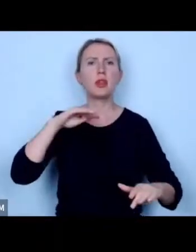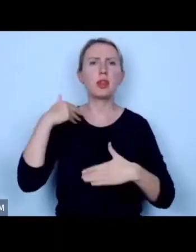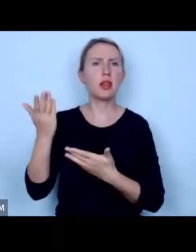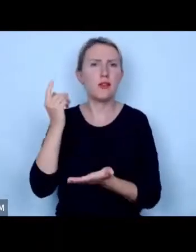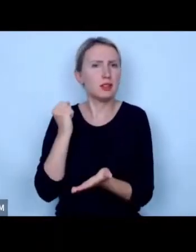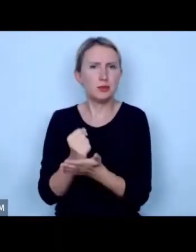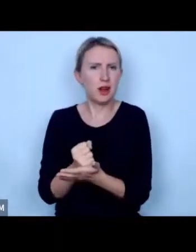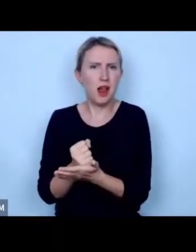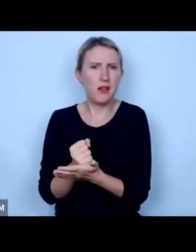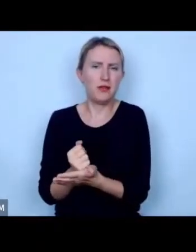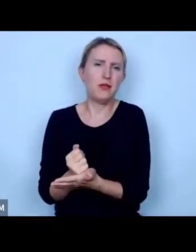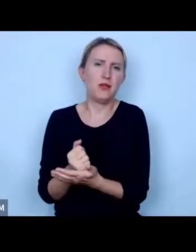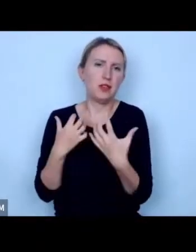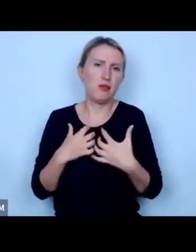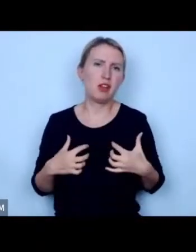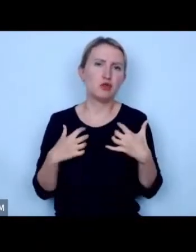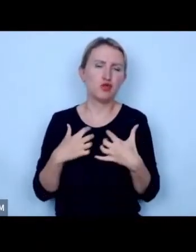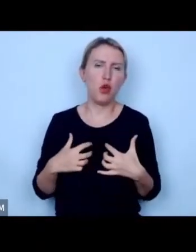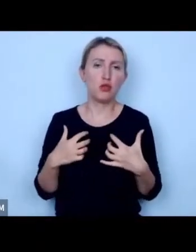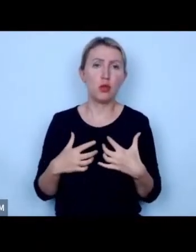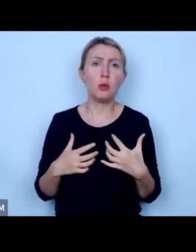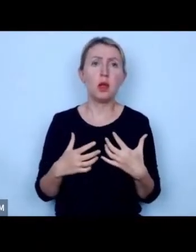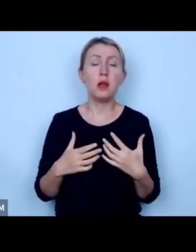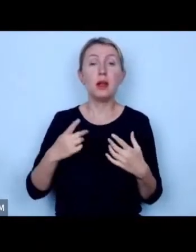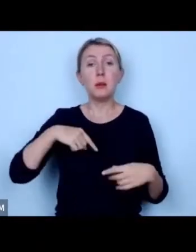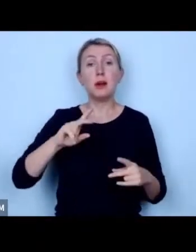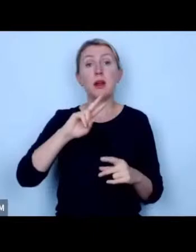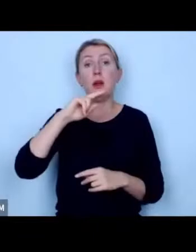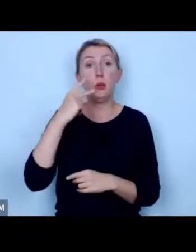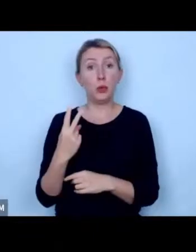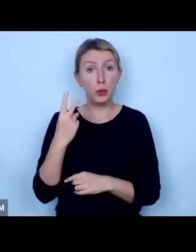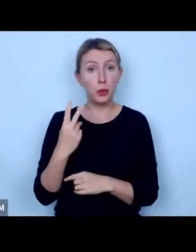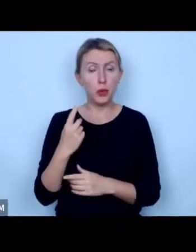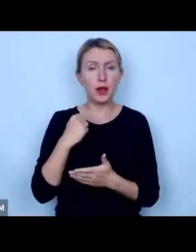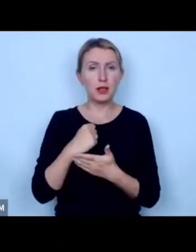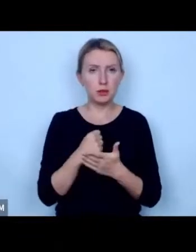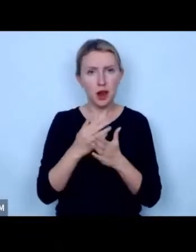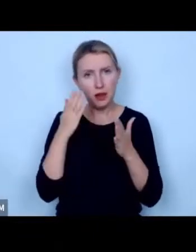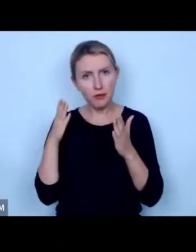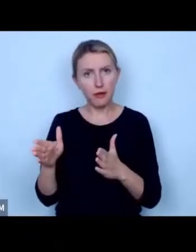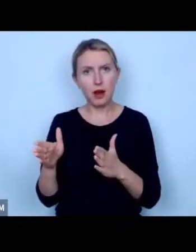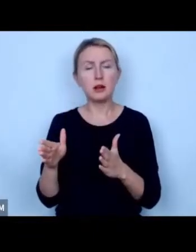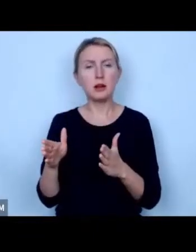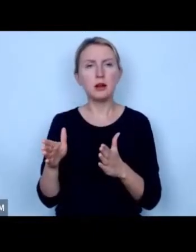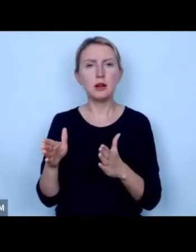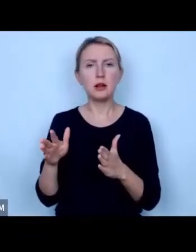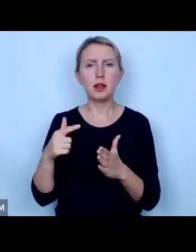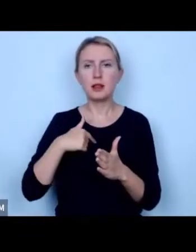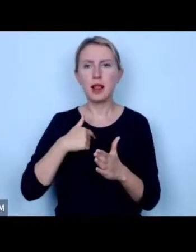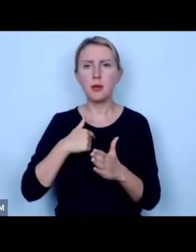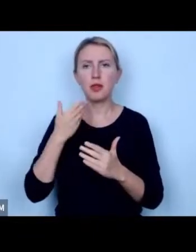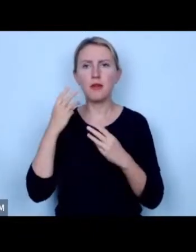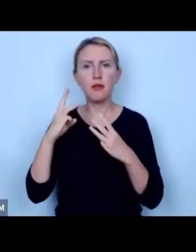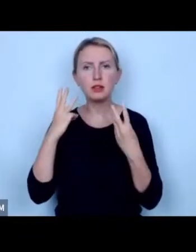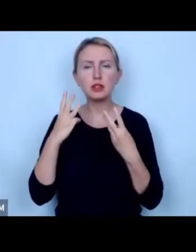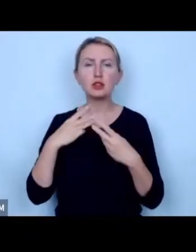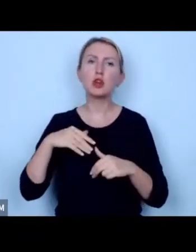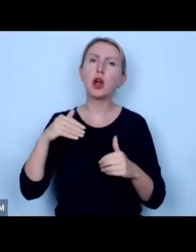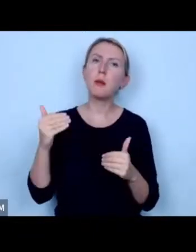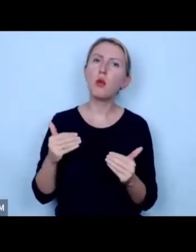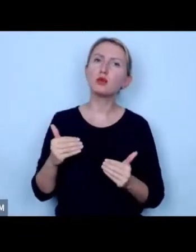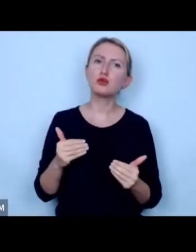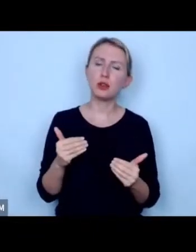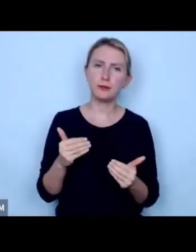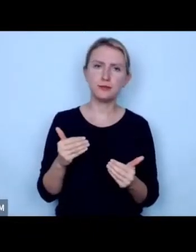praw zwierzętom no i teraz przechodzimy do drugiej tej kwestii która chyba jest dla mnie ważniejsza i być może to